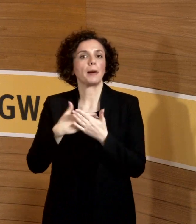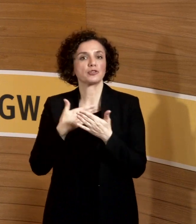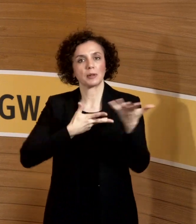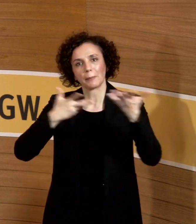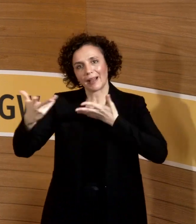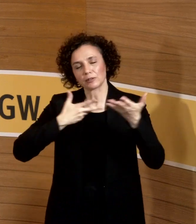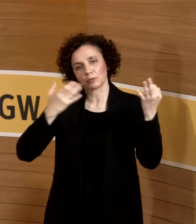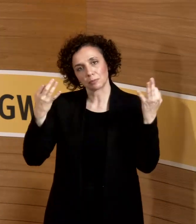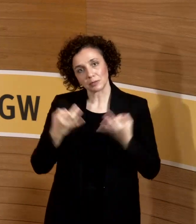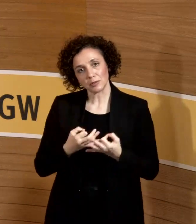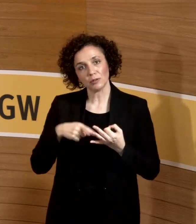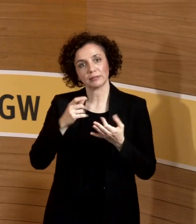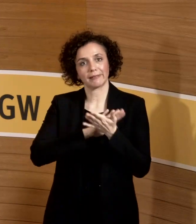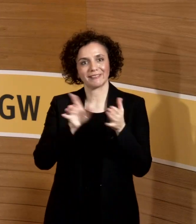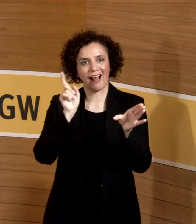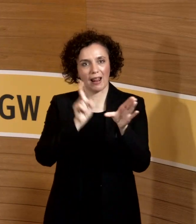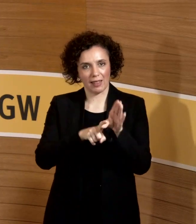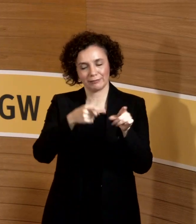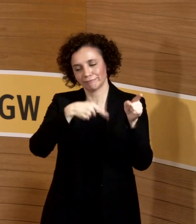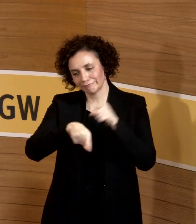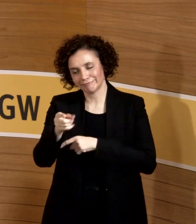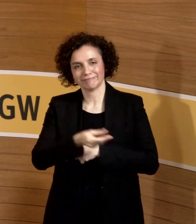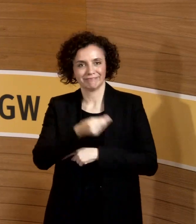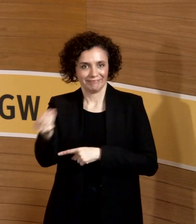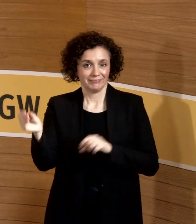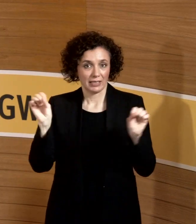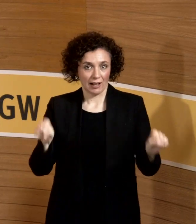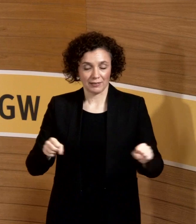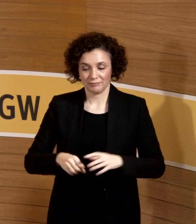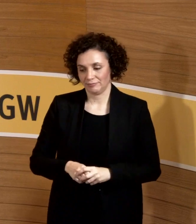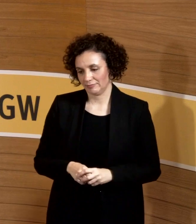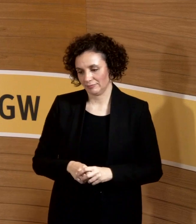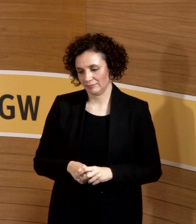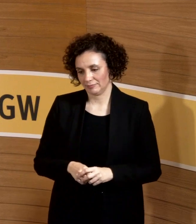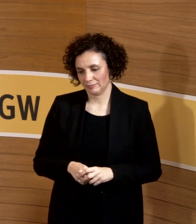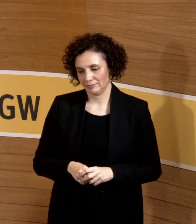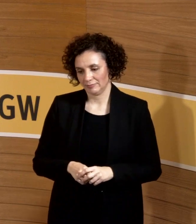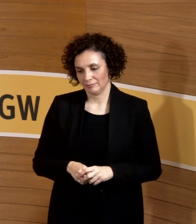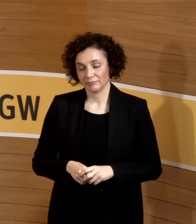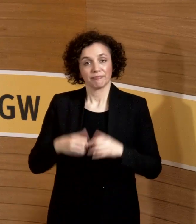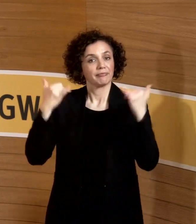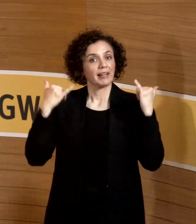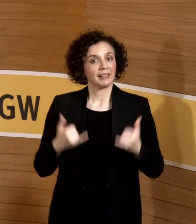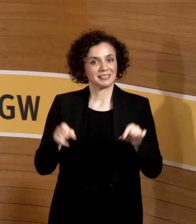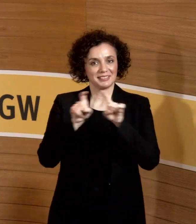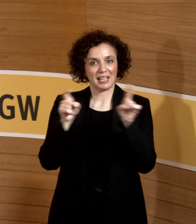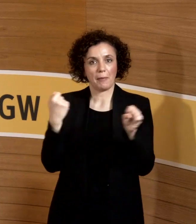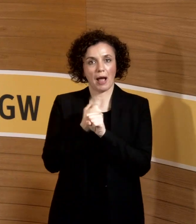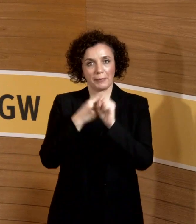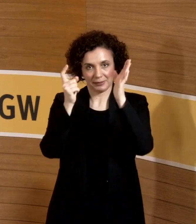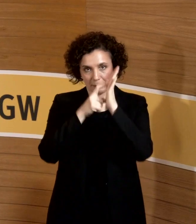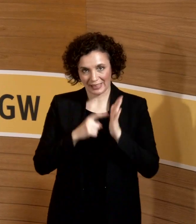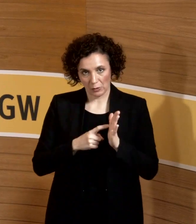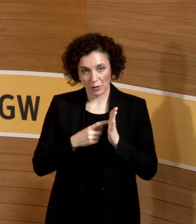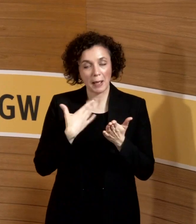sozusagen diesen Link auch weitergeben. So, jetzt kommen wir zu den Arbeitsbedingungen. Alleinarbeit